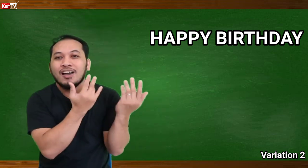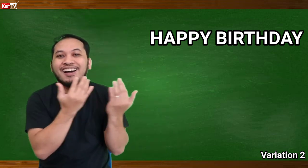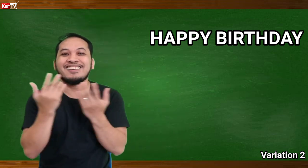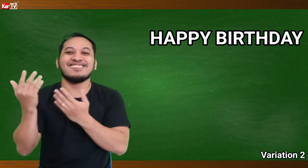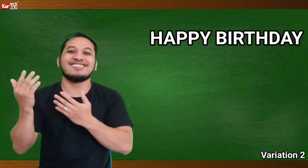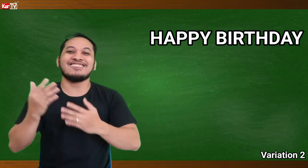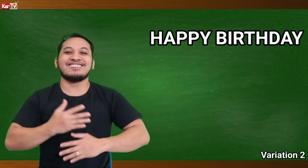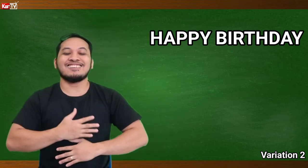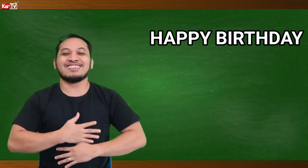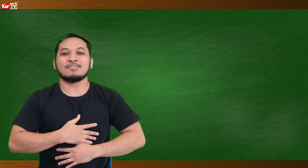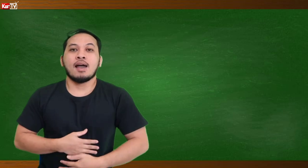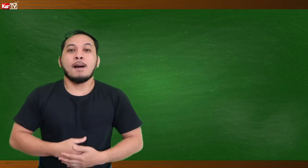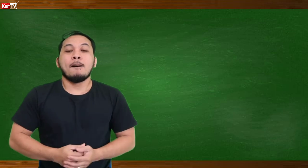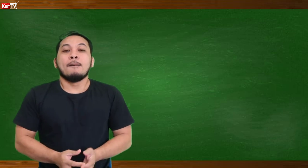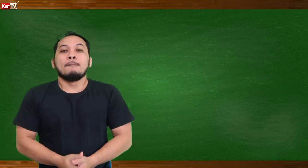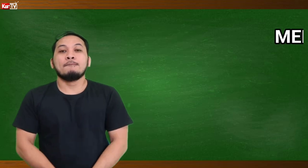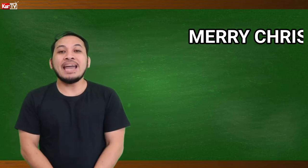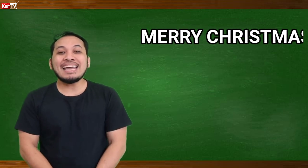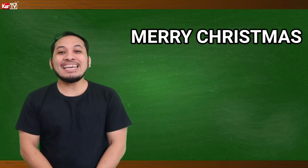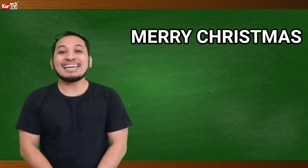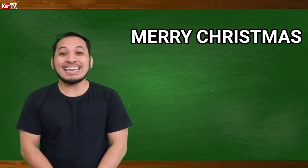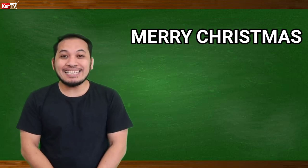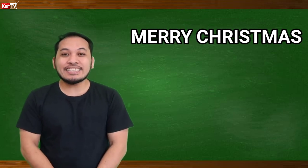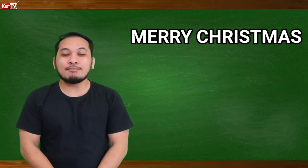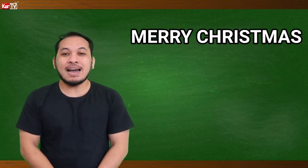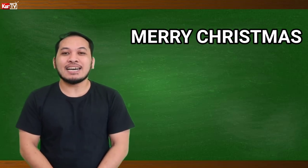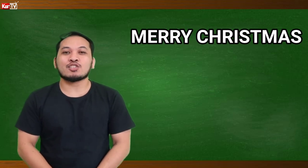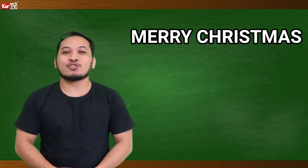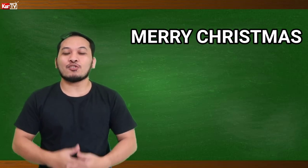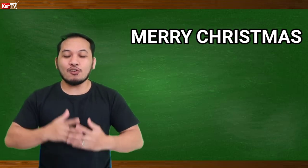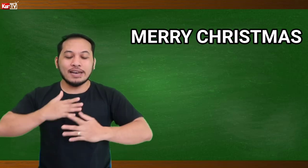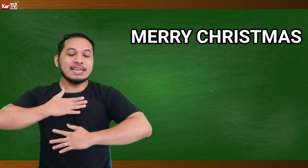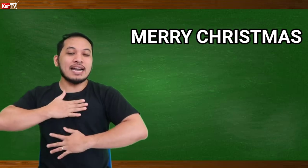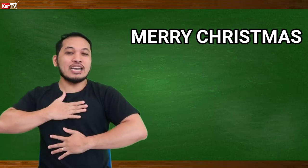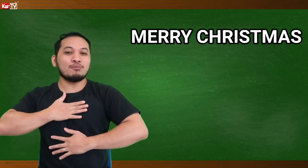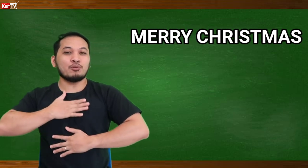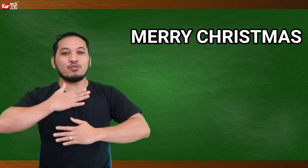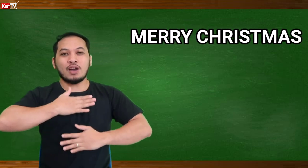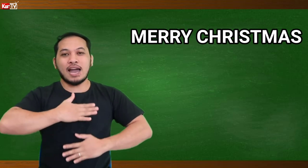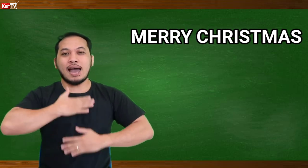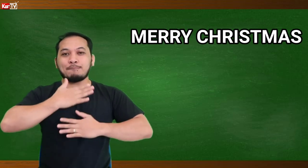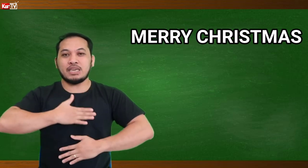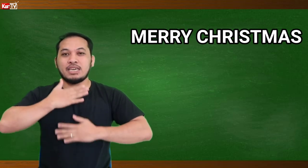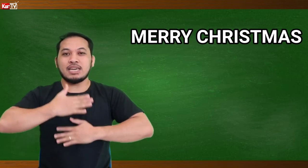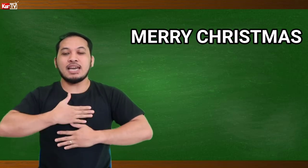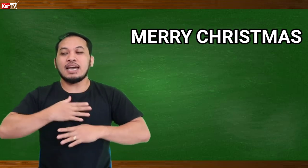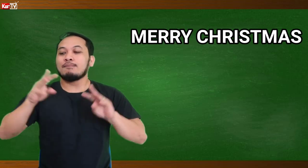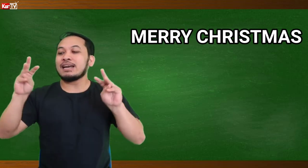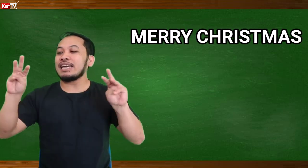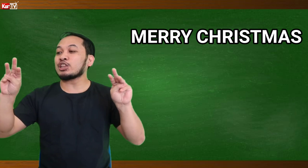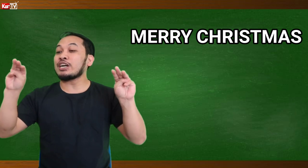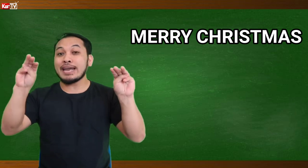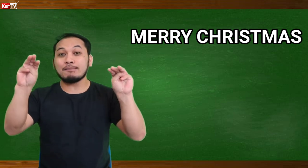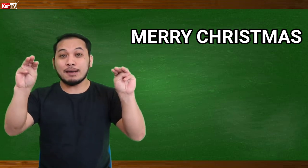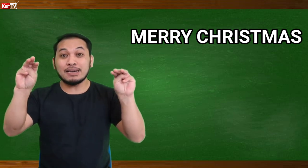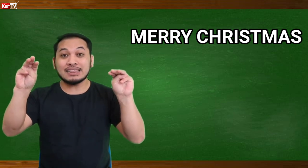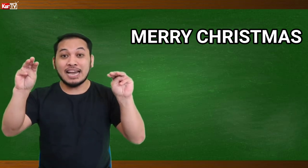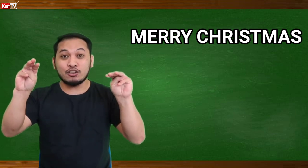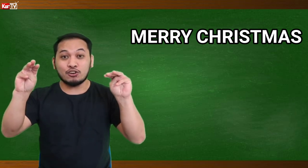Ayan. Merry Christmas. So kung tanin na, ganun po yung happy. Mag-letter M naman tayo.